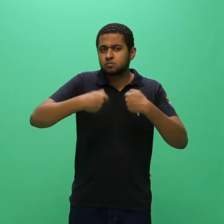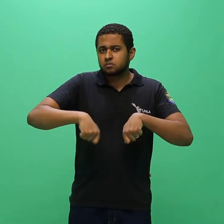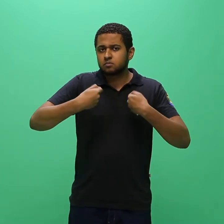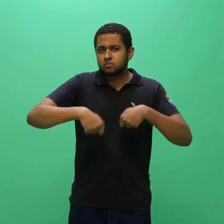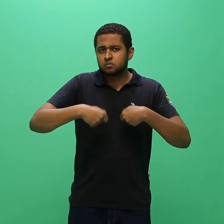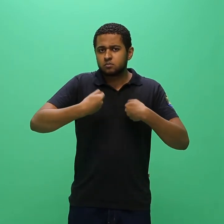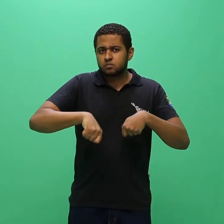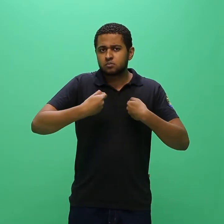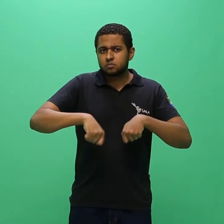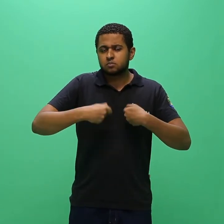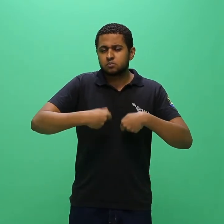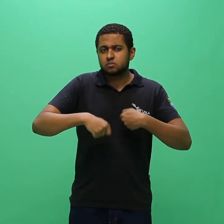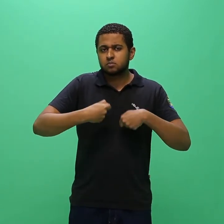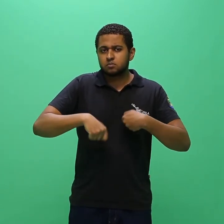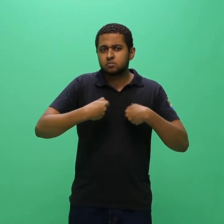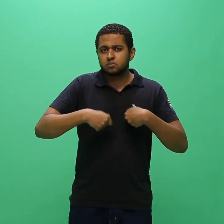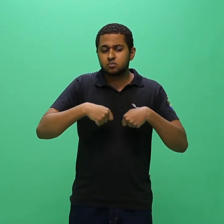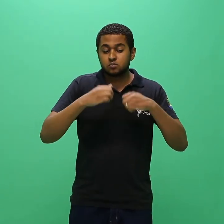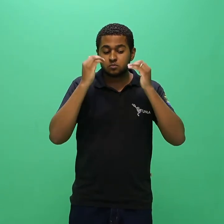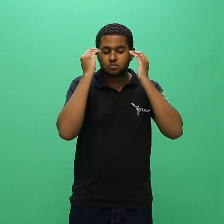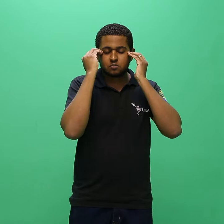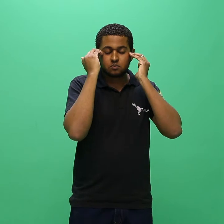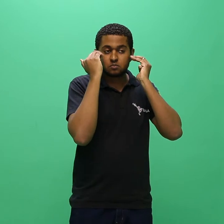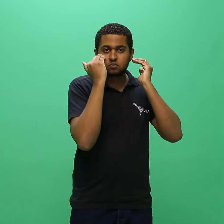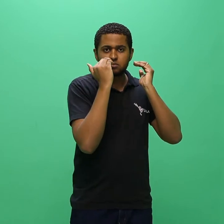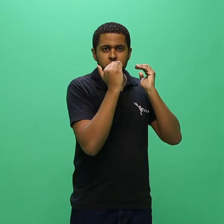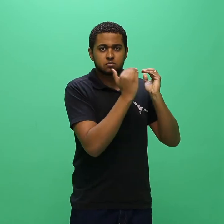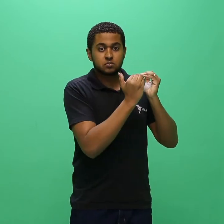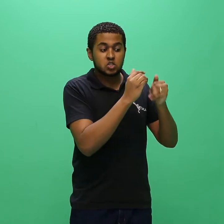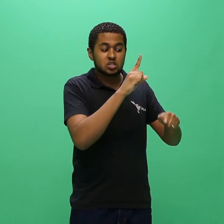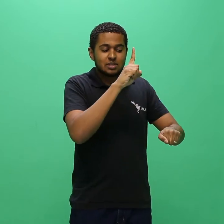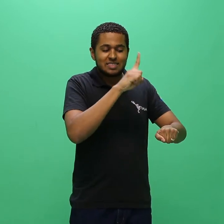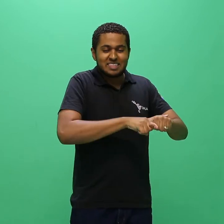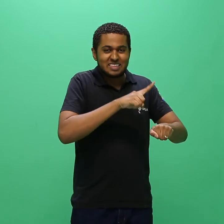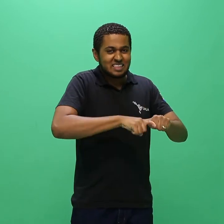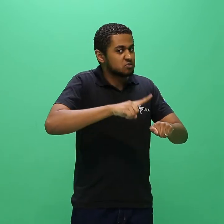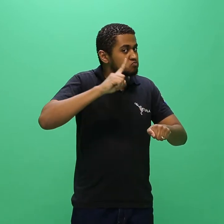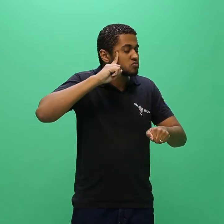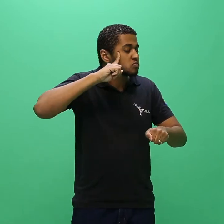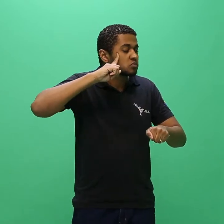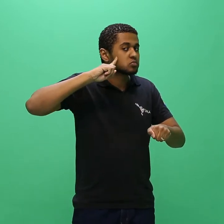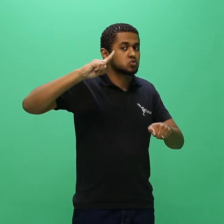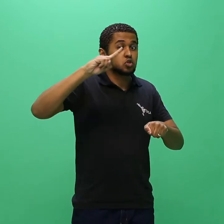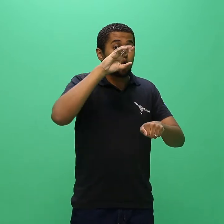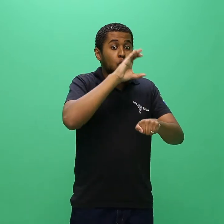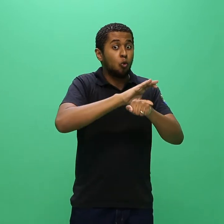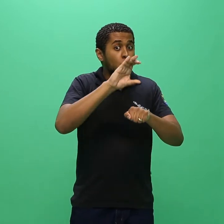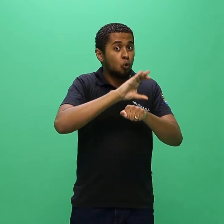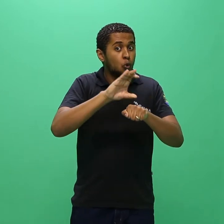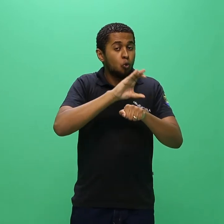determinado para o curso em que efetuou a reopção, sendo referido tempo